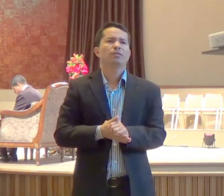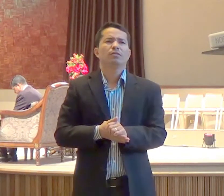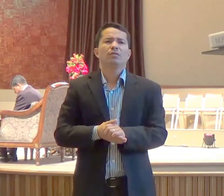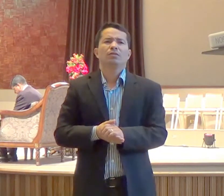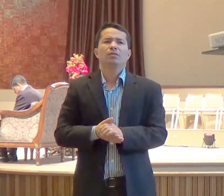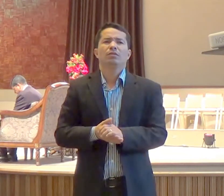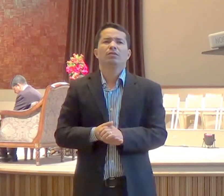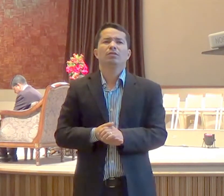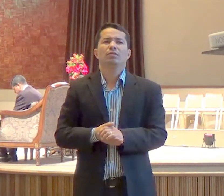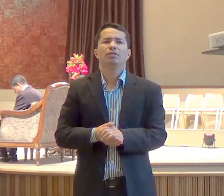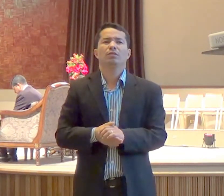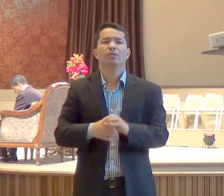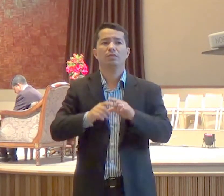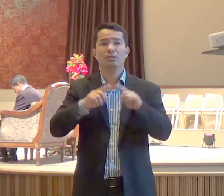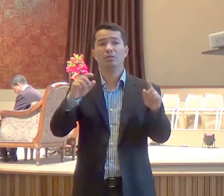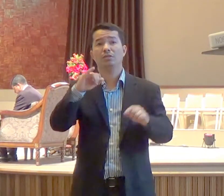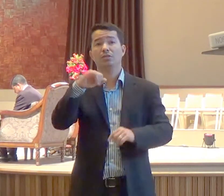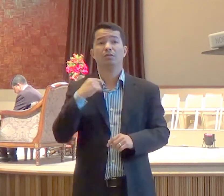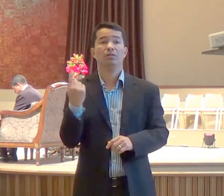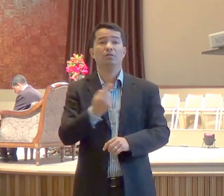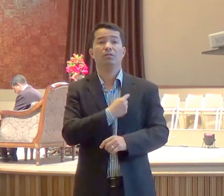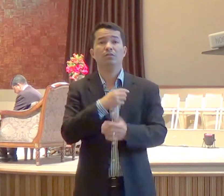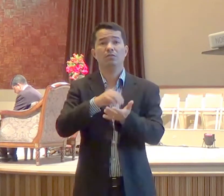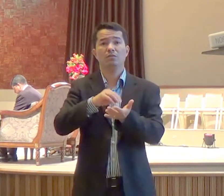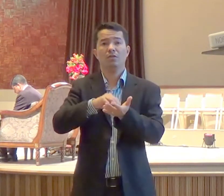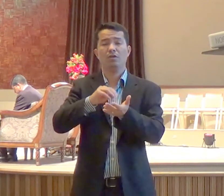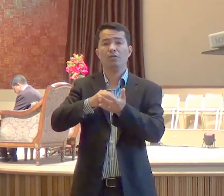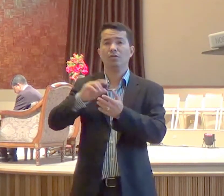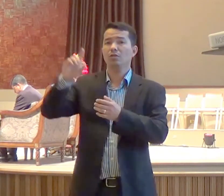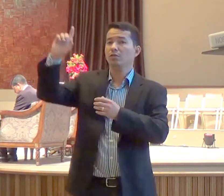se a gente não se voltar para o Senhor, queridos, a gente não tem o que Deus quer dar,